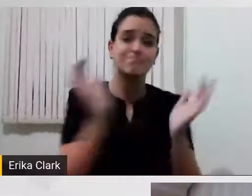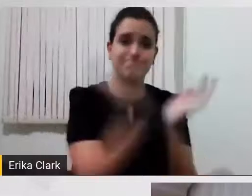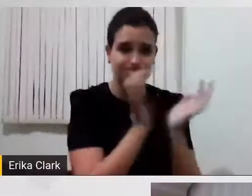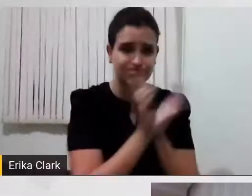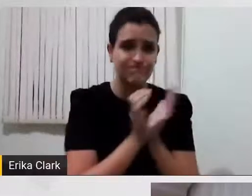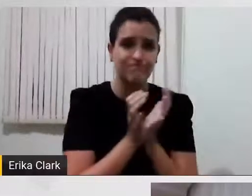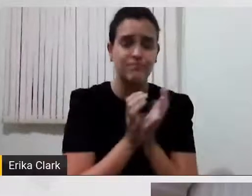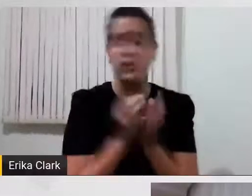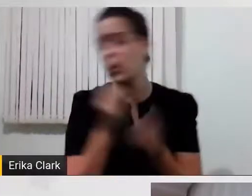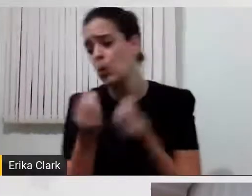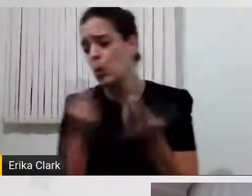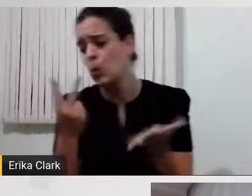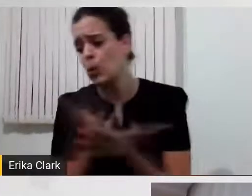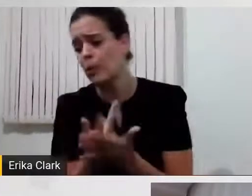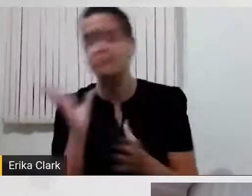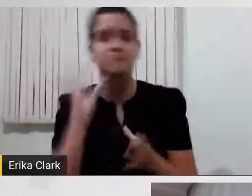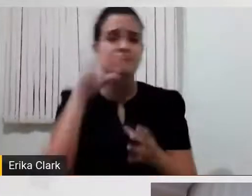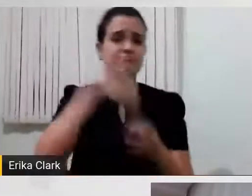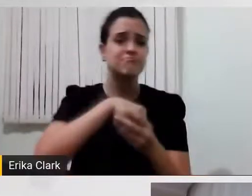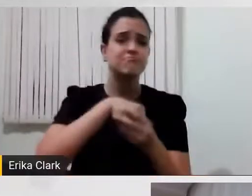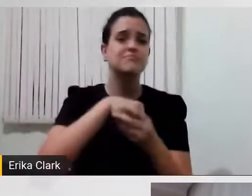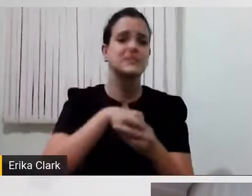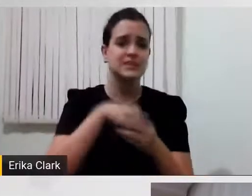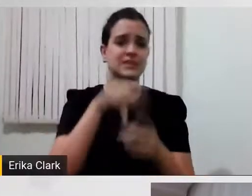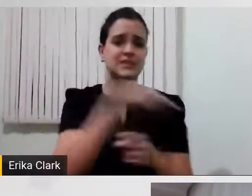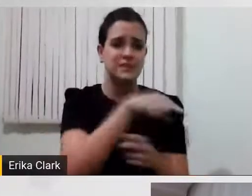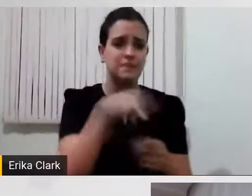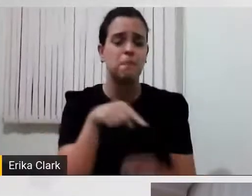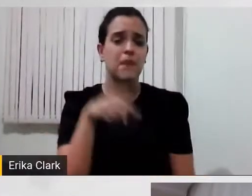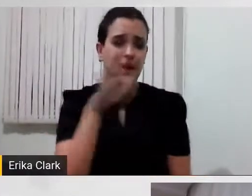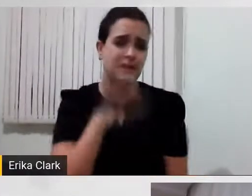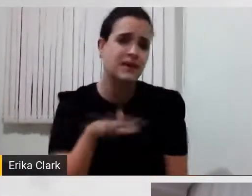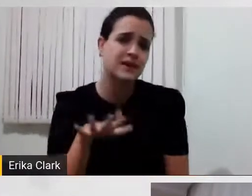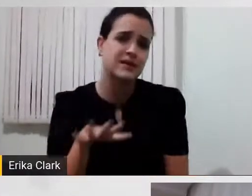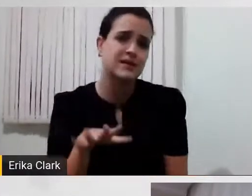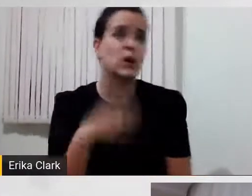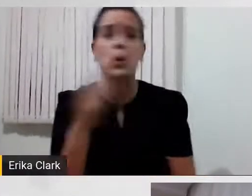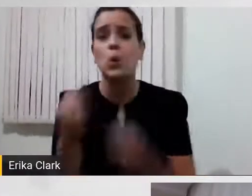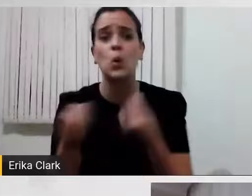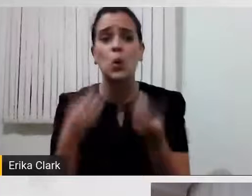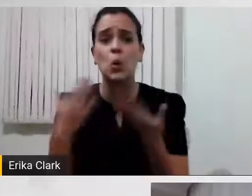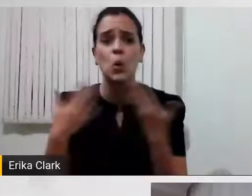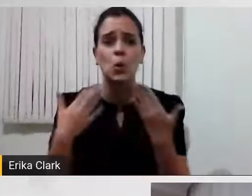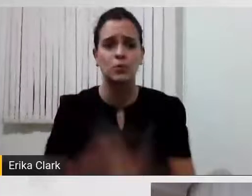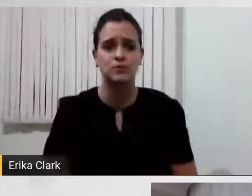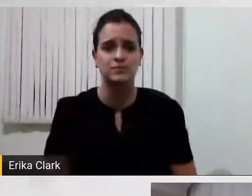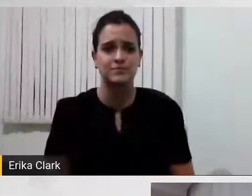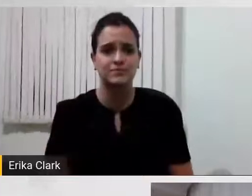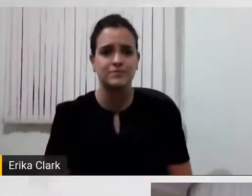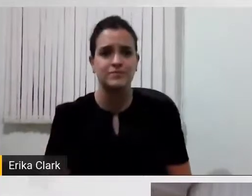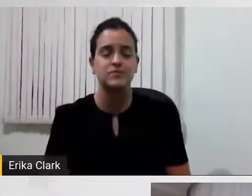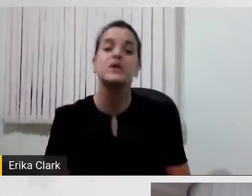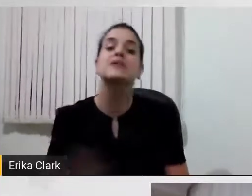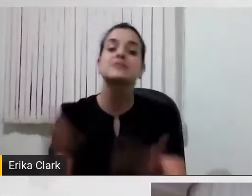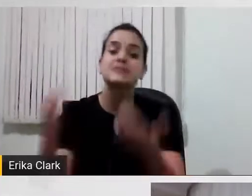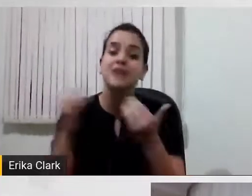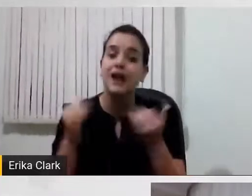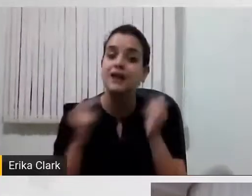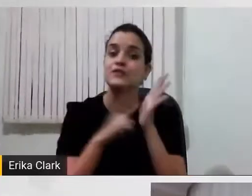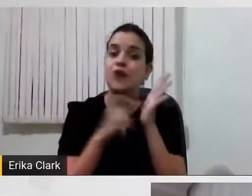as crianças quando existe esse momento? O que elas conversam entre si? Então, a gente traz esse vocabulário para o recurso de comunicação